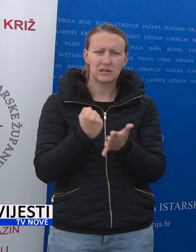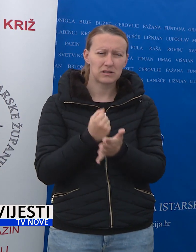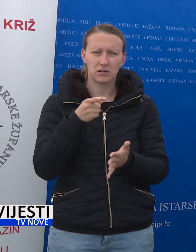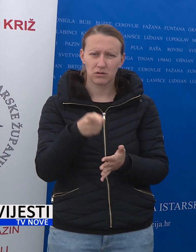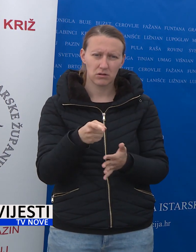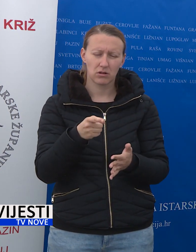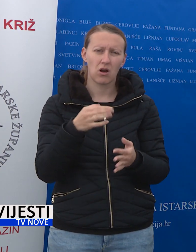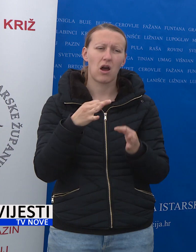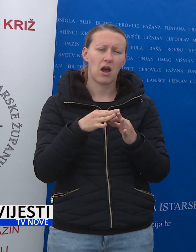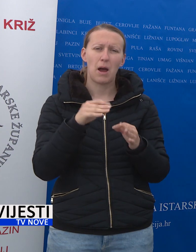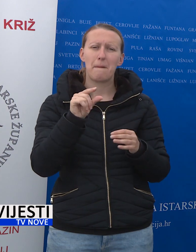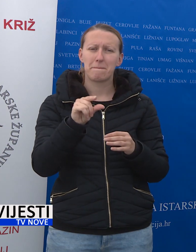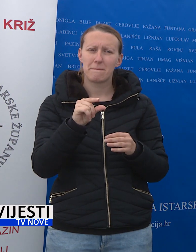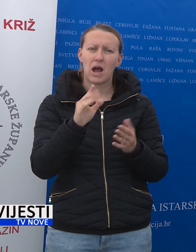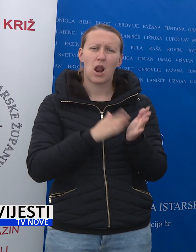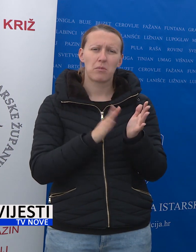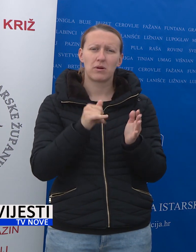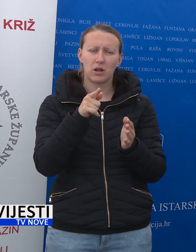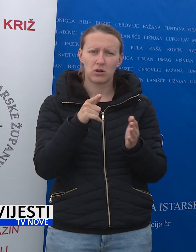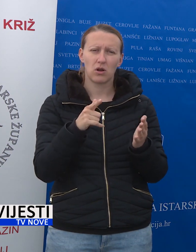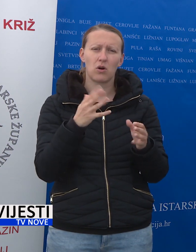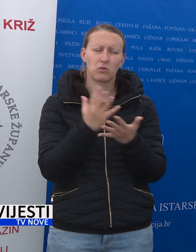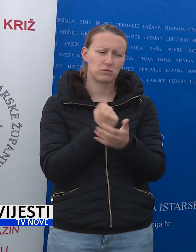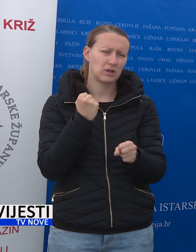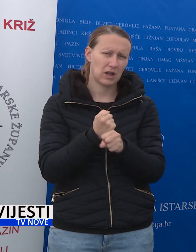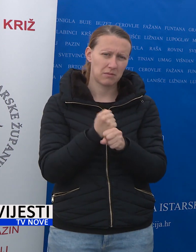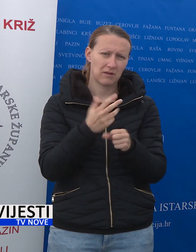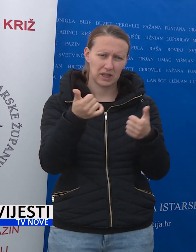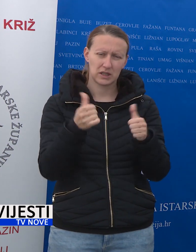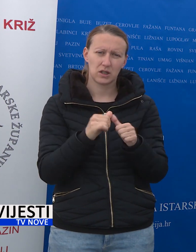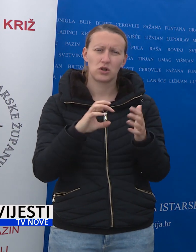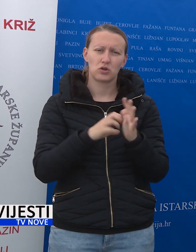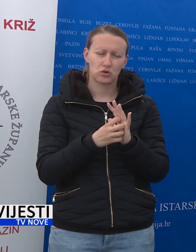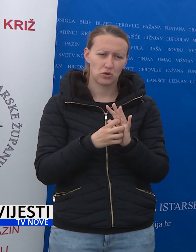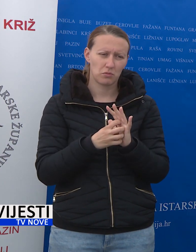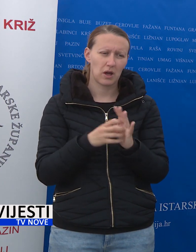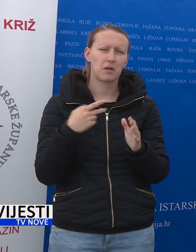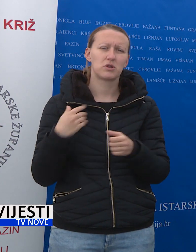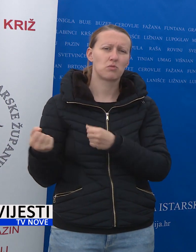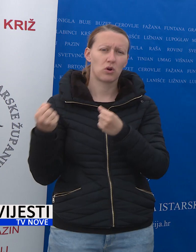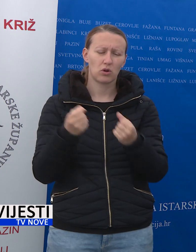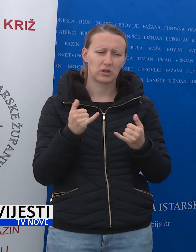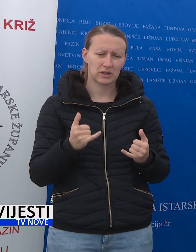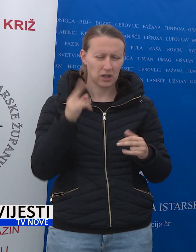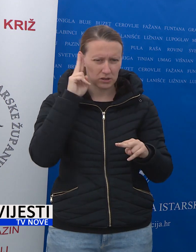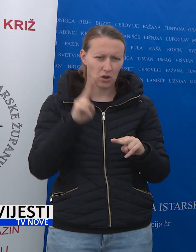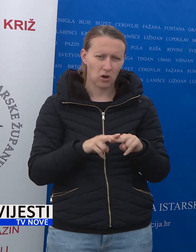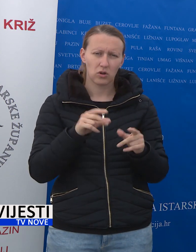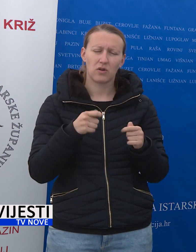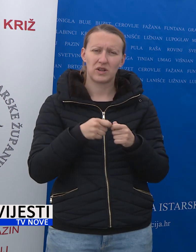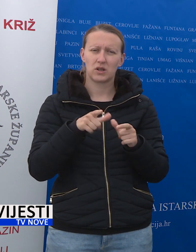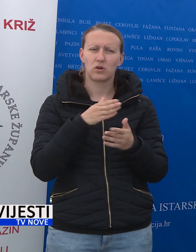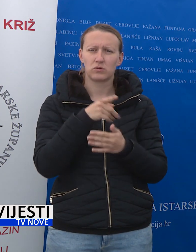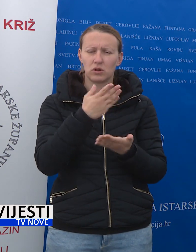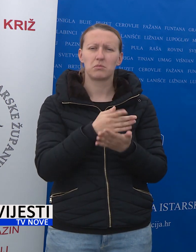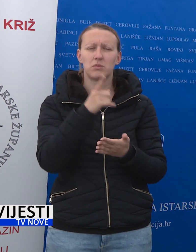a vrlo malo primjera je da se to provelo na području Istanske županije, donećemo danas odluke o tome